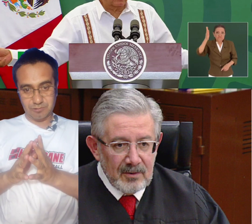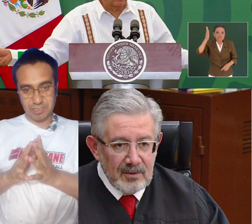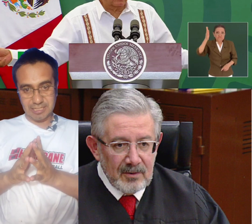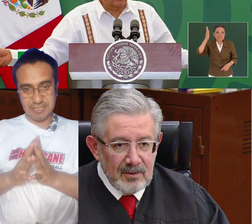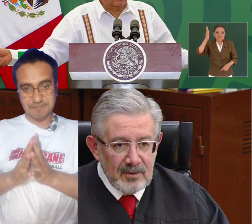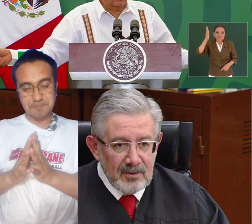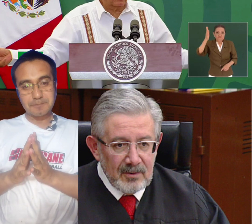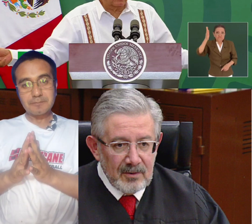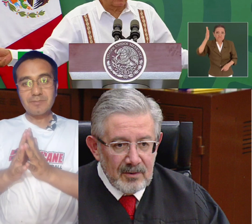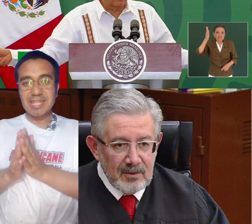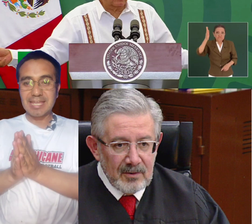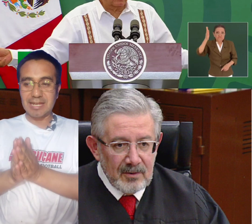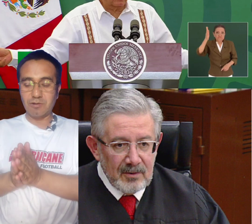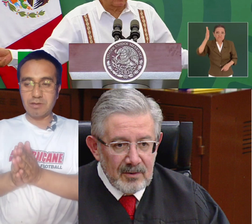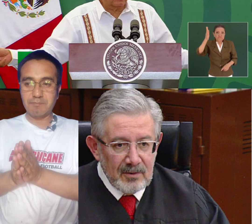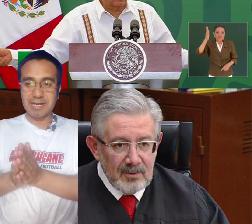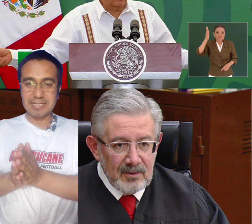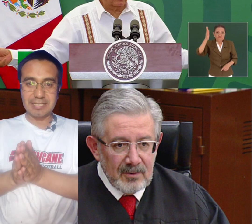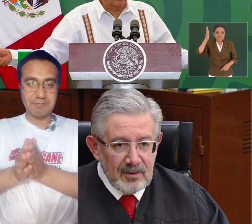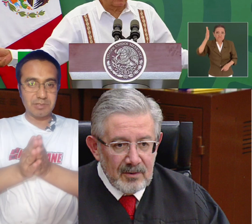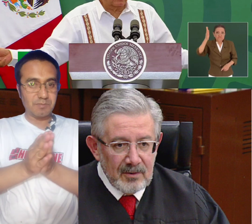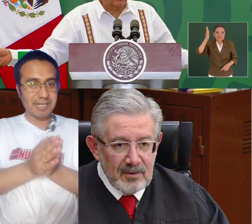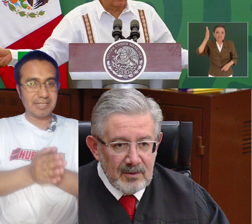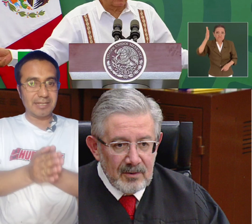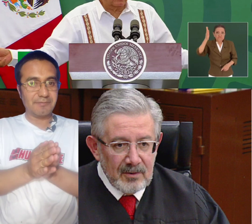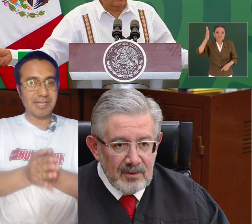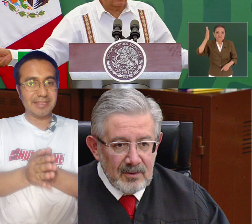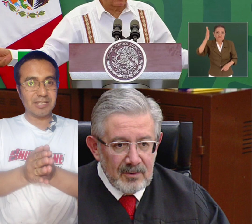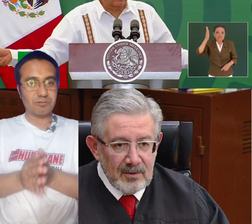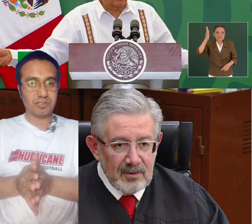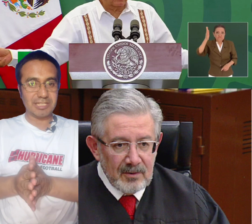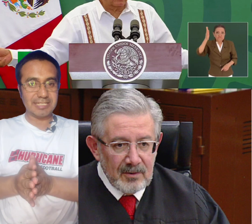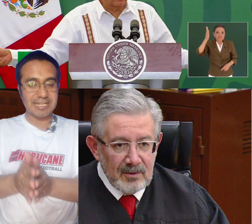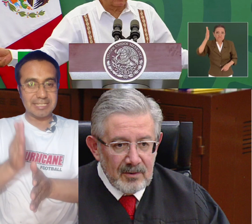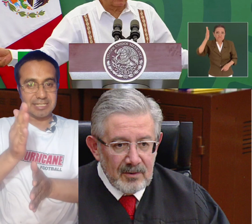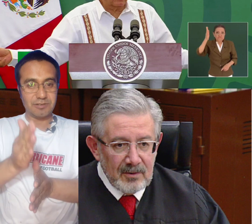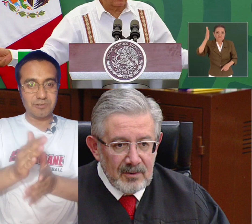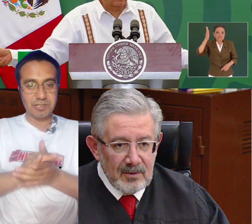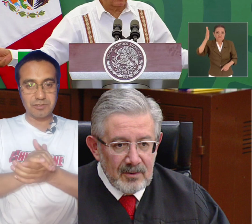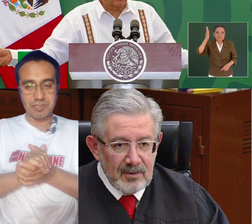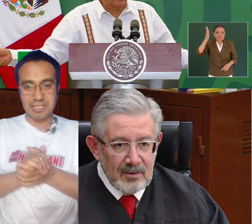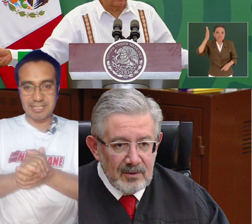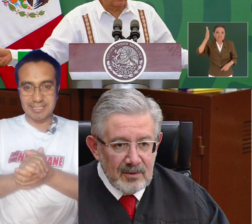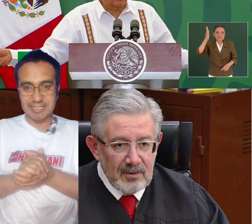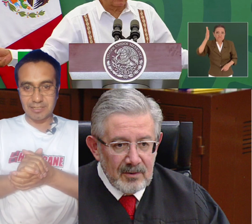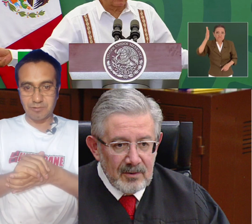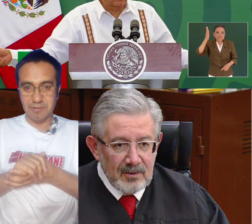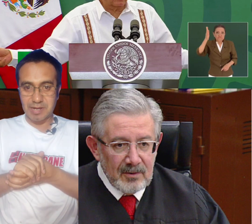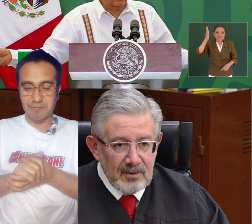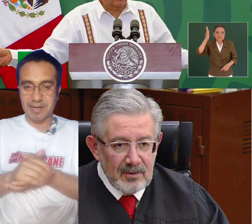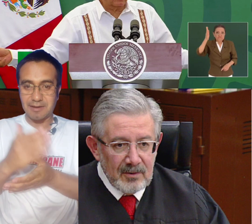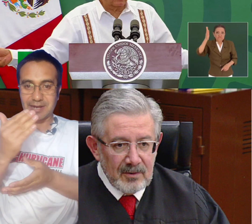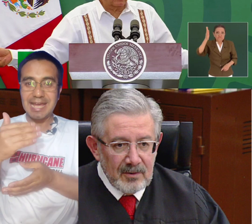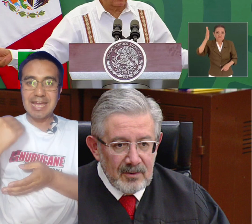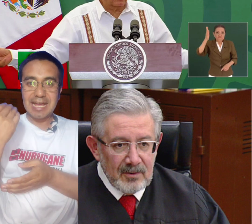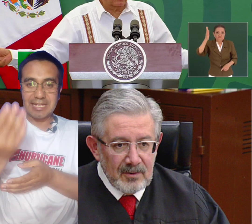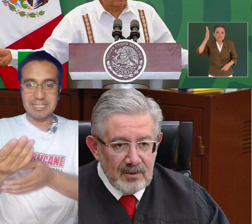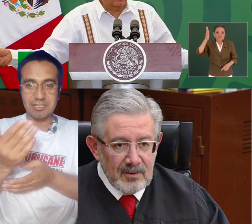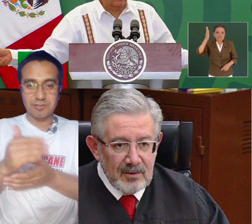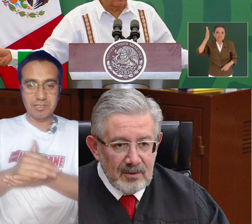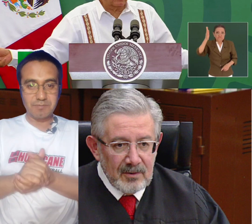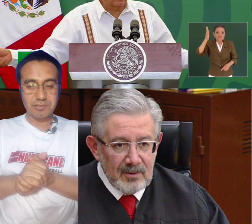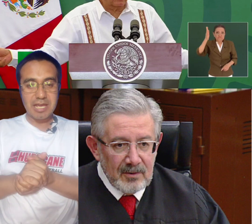Corte de Justicia que no imparten pues prácticamente justicia les aseguro que si ustedes dicen una mal palabra